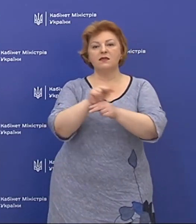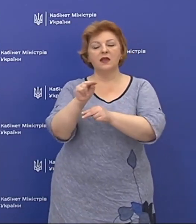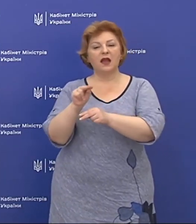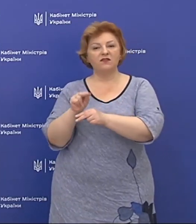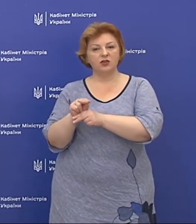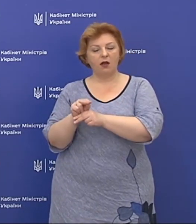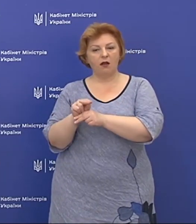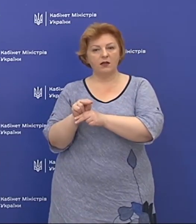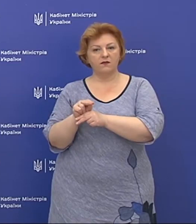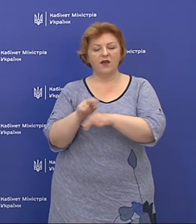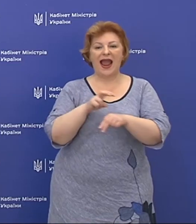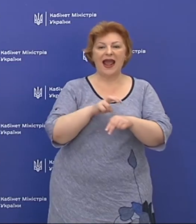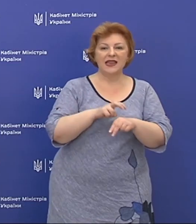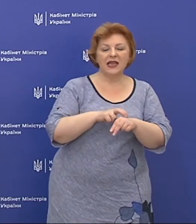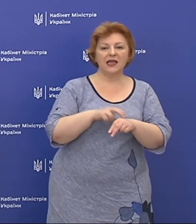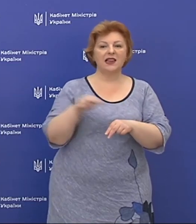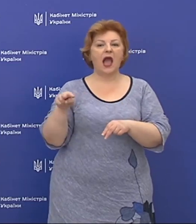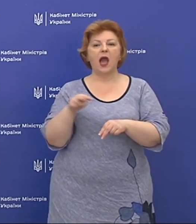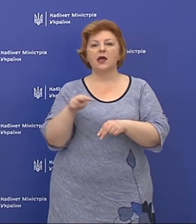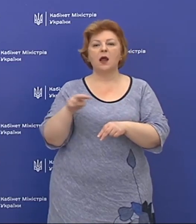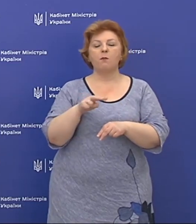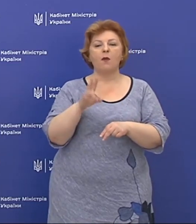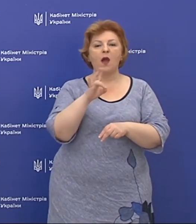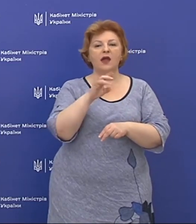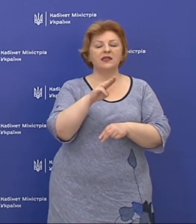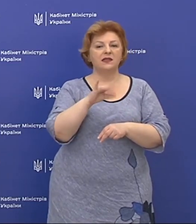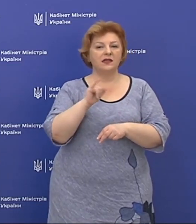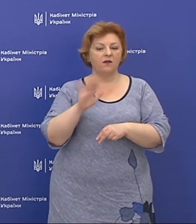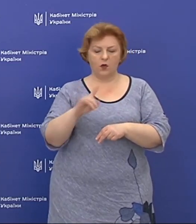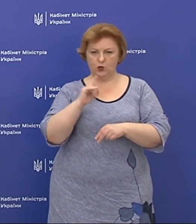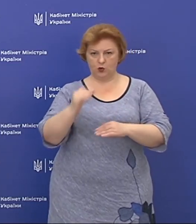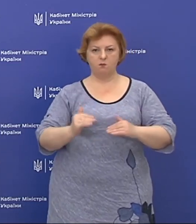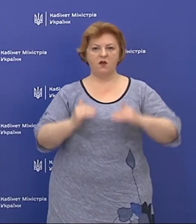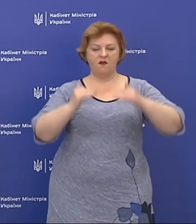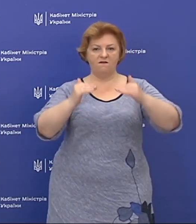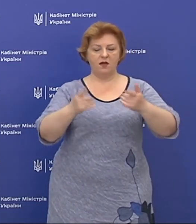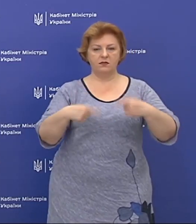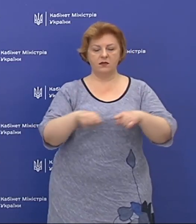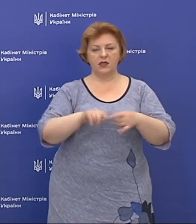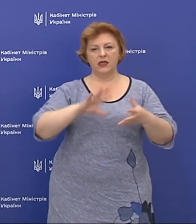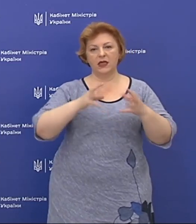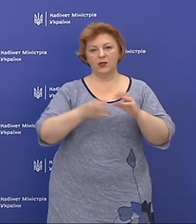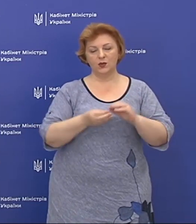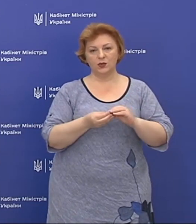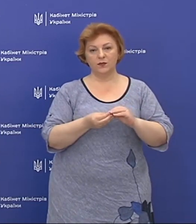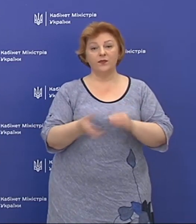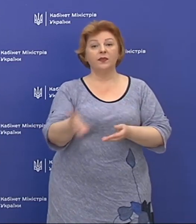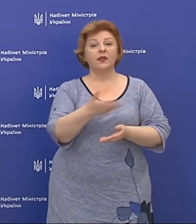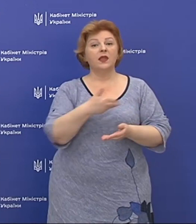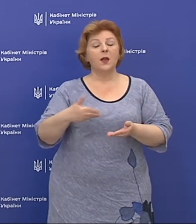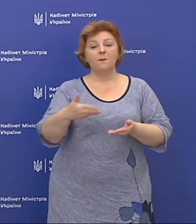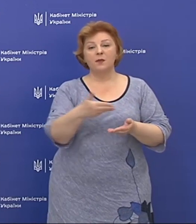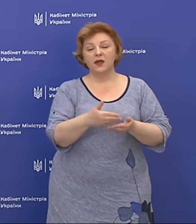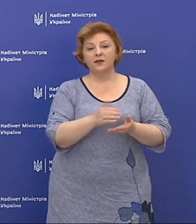лікарів-лаборантів для того, щоб вийти на такі результати. Ми